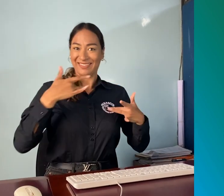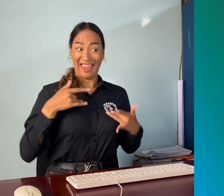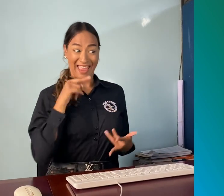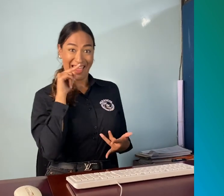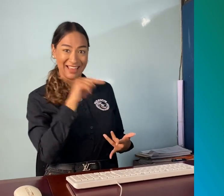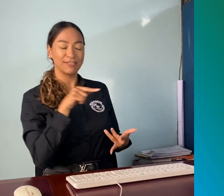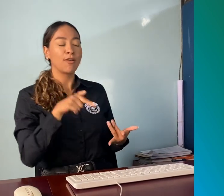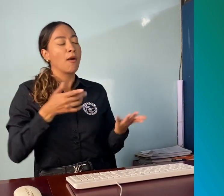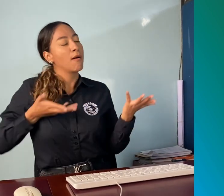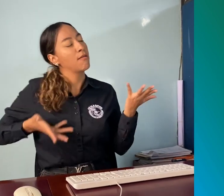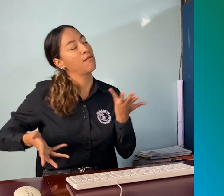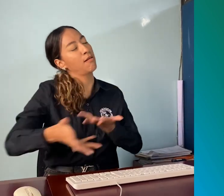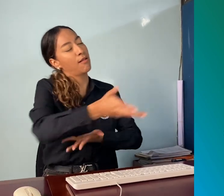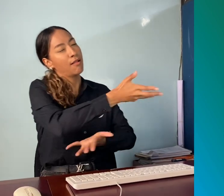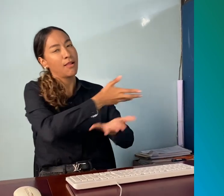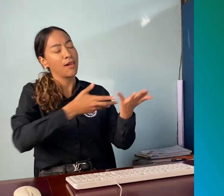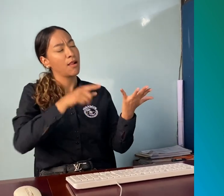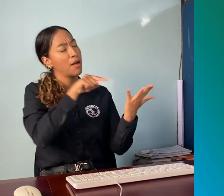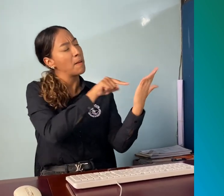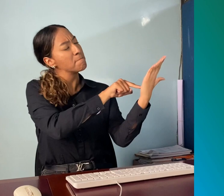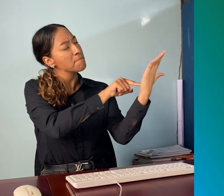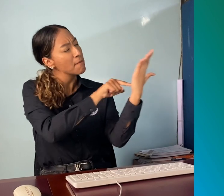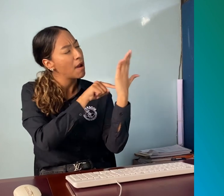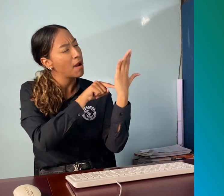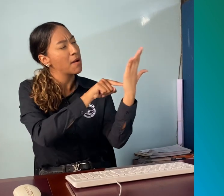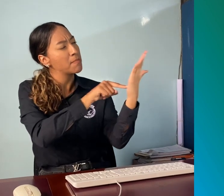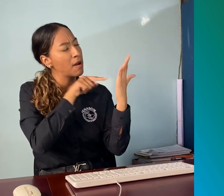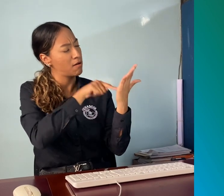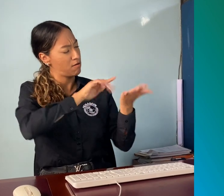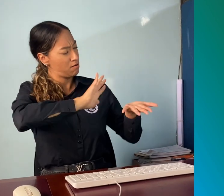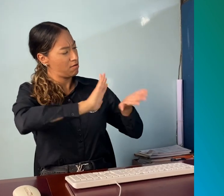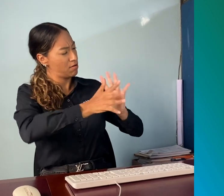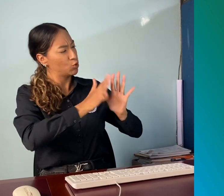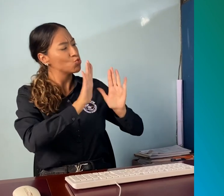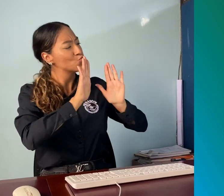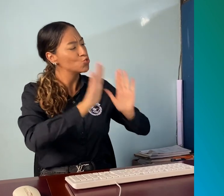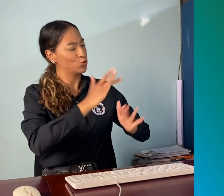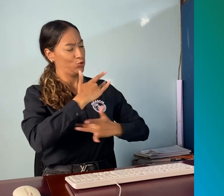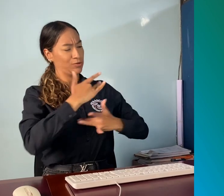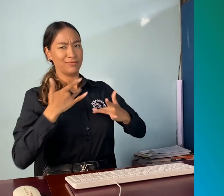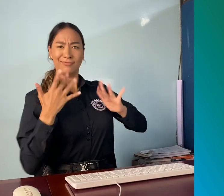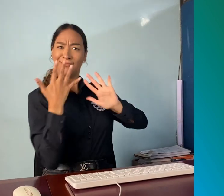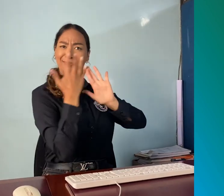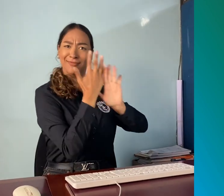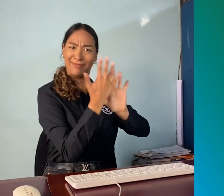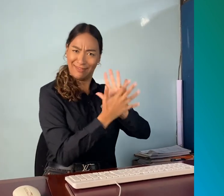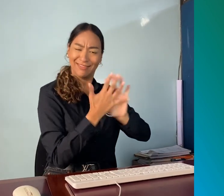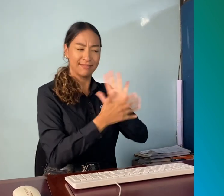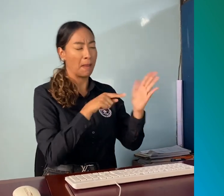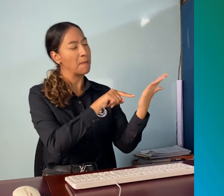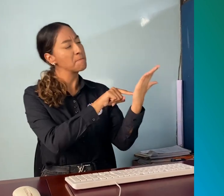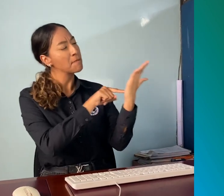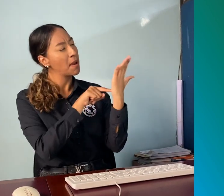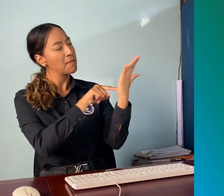Estará como invitado el Ministerio de Salud para hablar con ellos y que nos muestren estas señas del contexto de la salud.